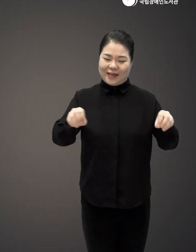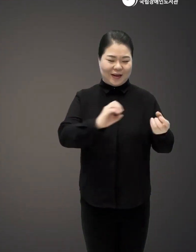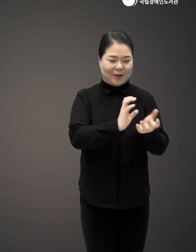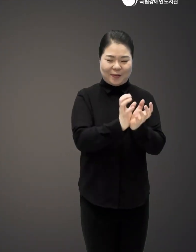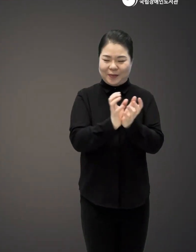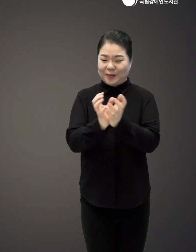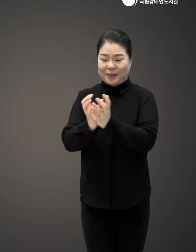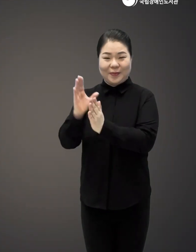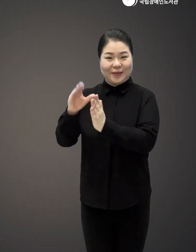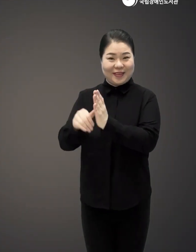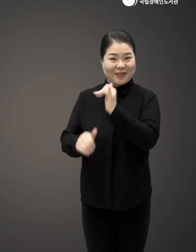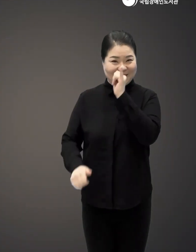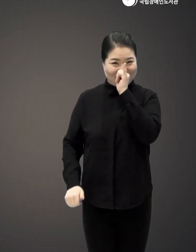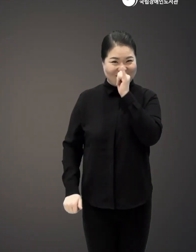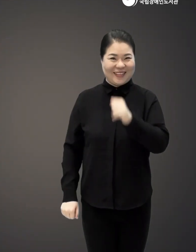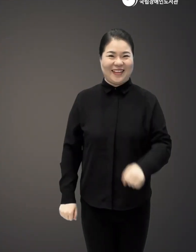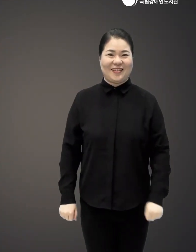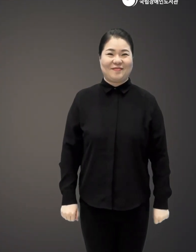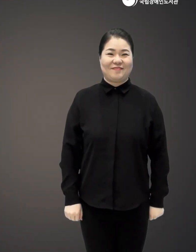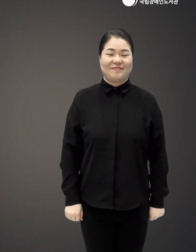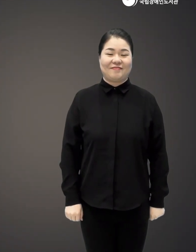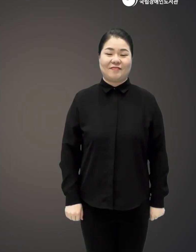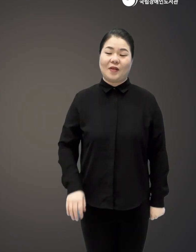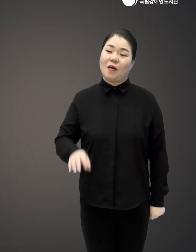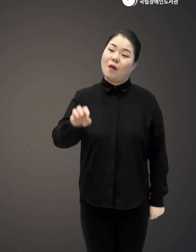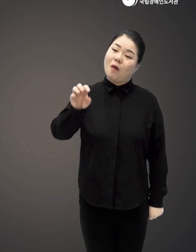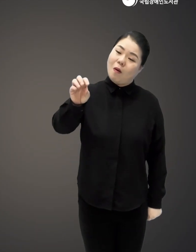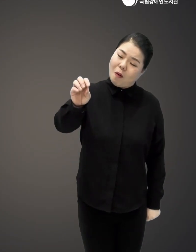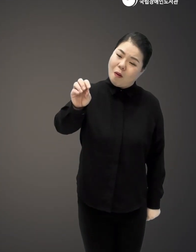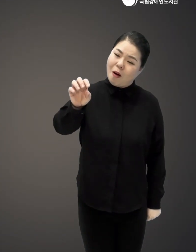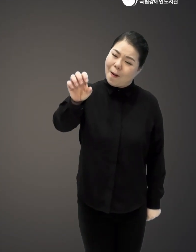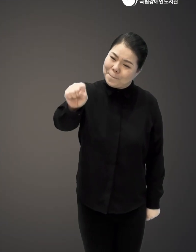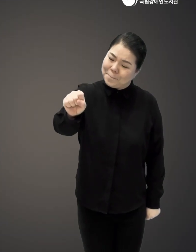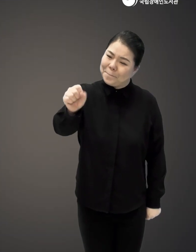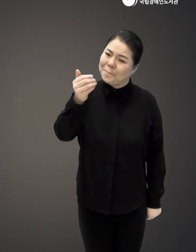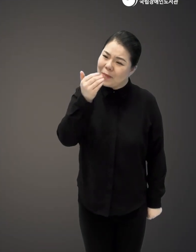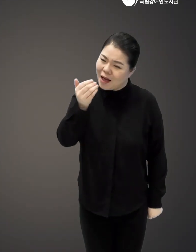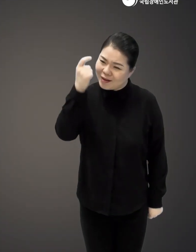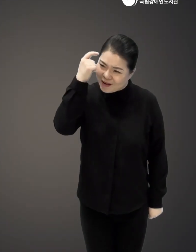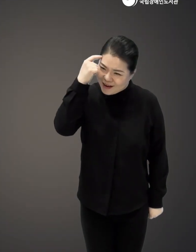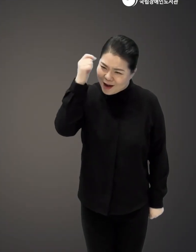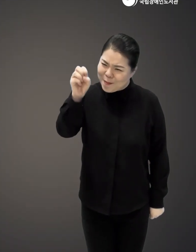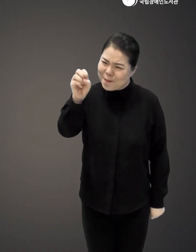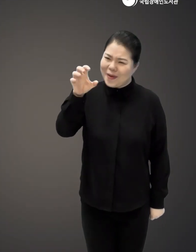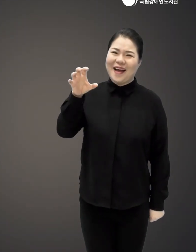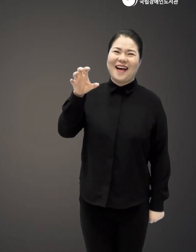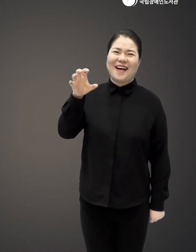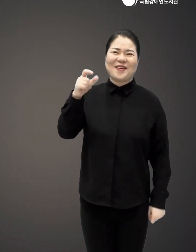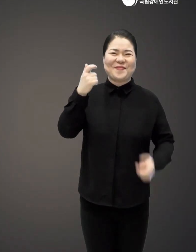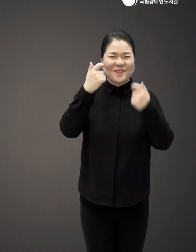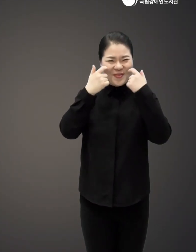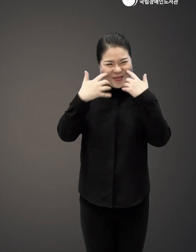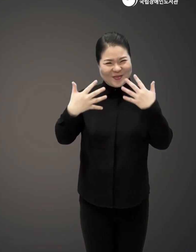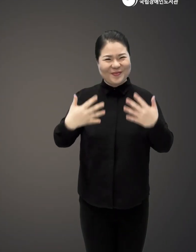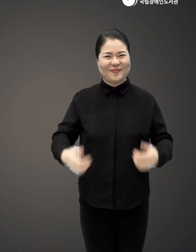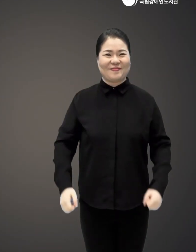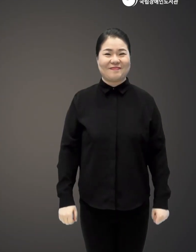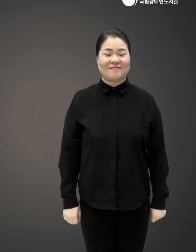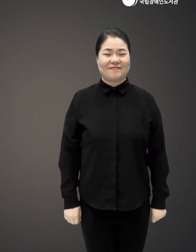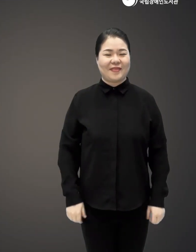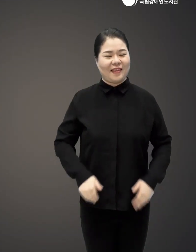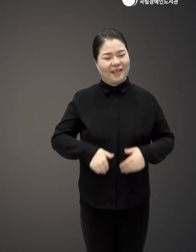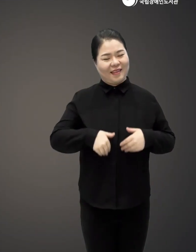가지런하게 수놓이기도 합니다 뻗으면 닿을 것 같지만 잡으면 놓칠 게 분명한 것입니다